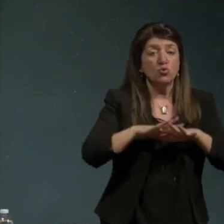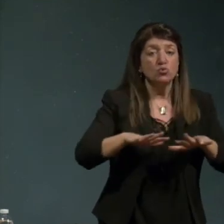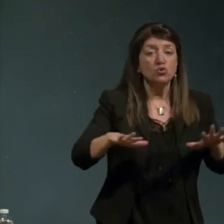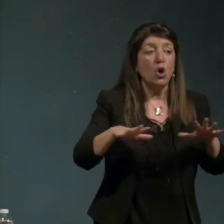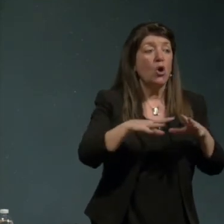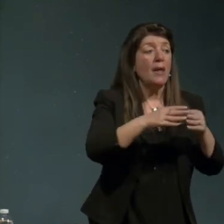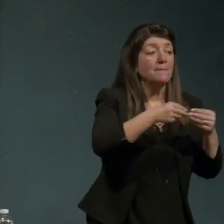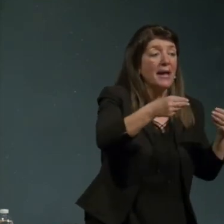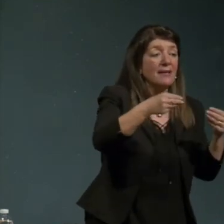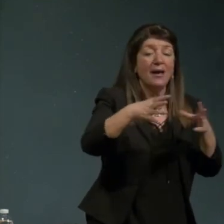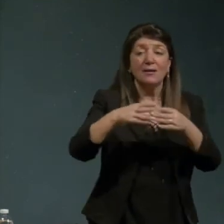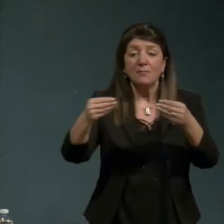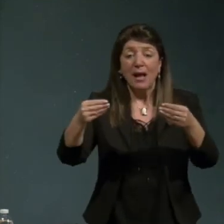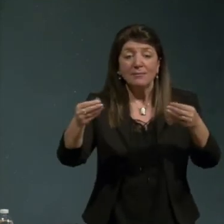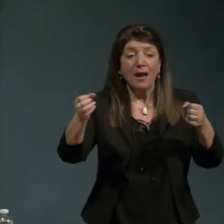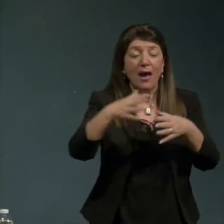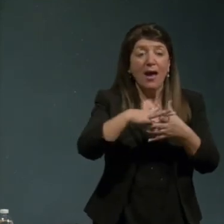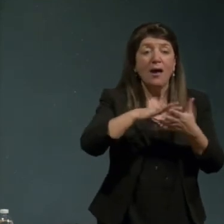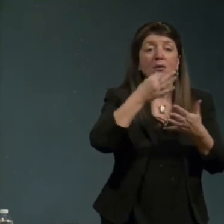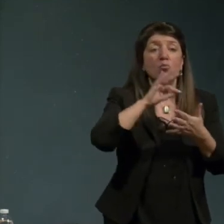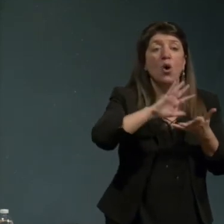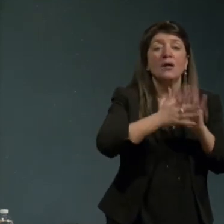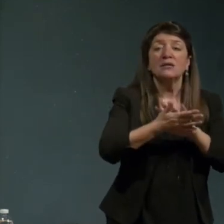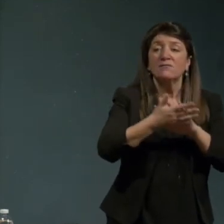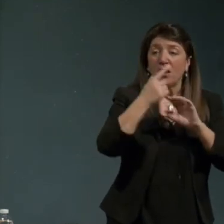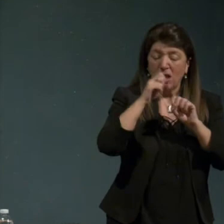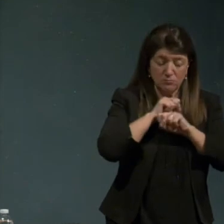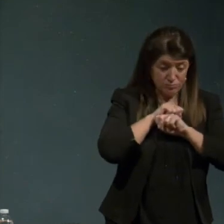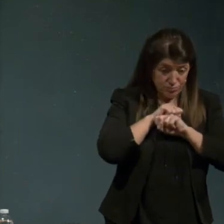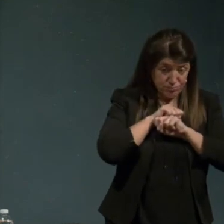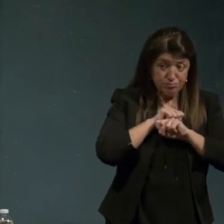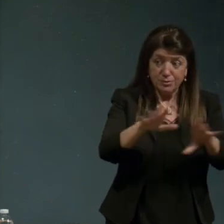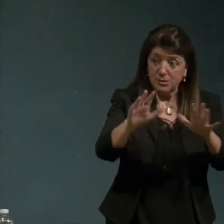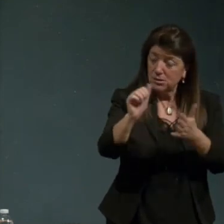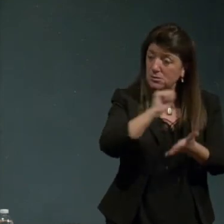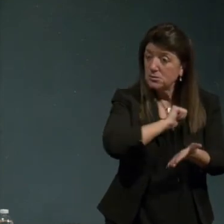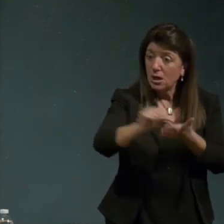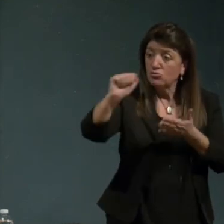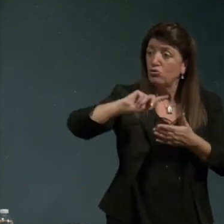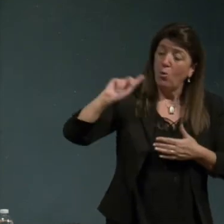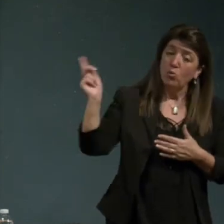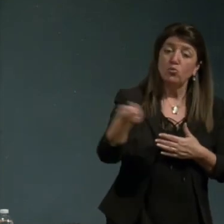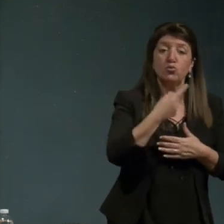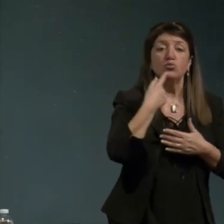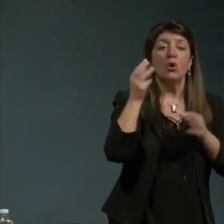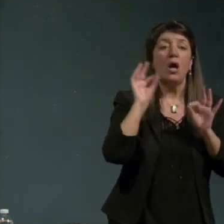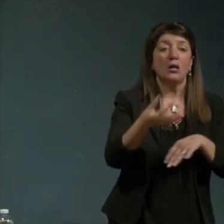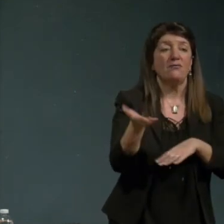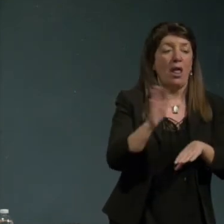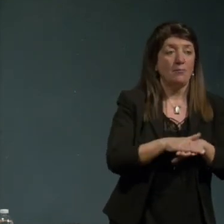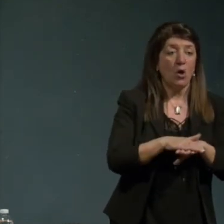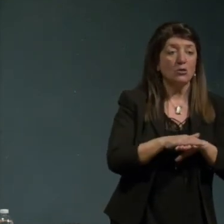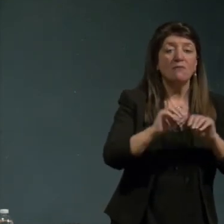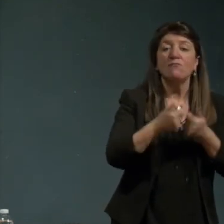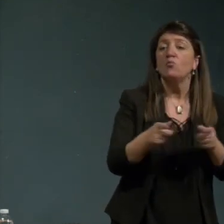della termodinamica della disintegrazione generale della morte e questo è lo